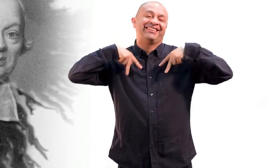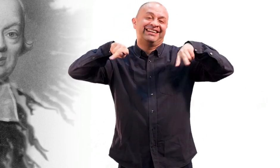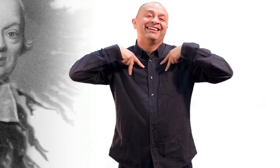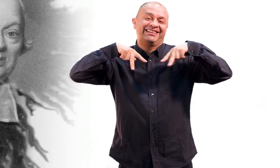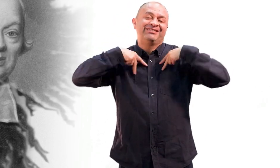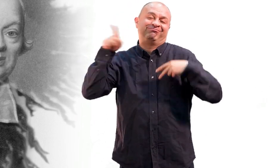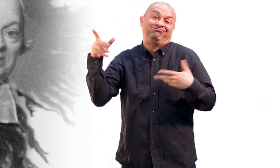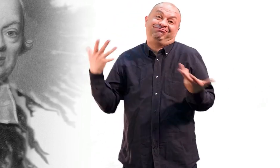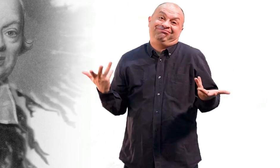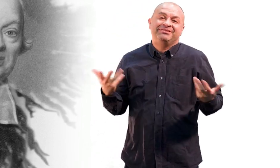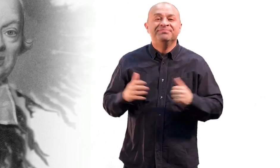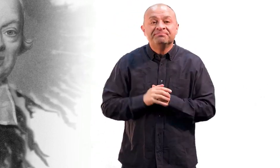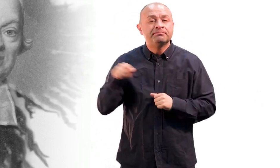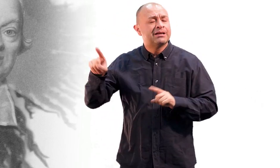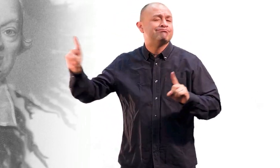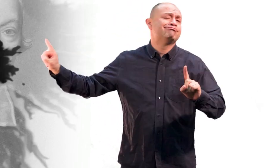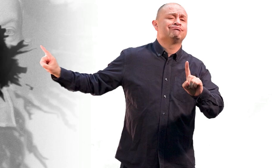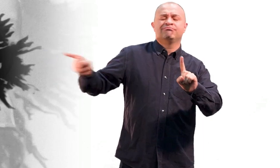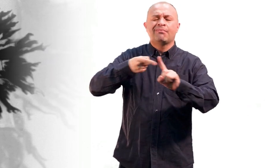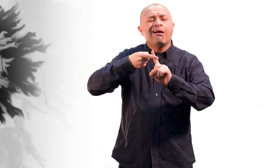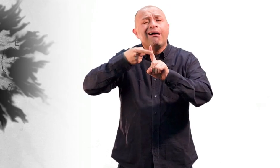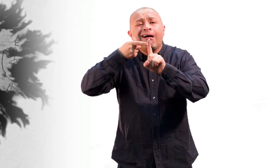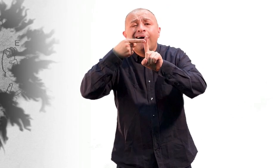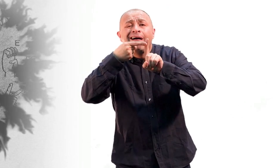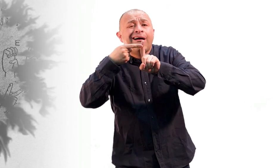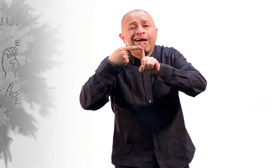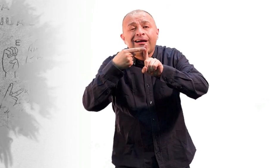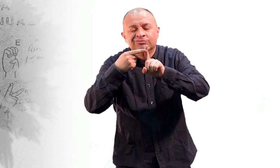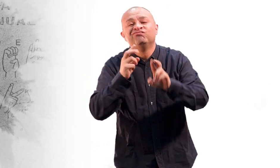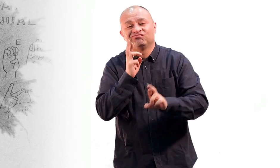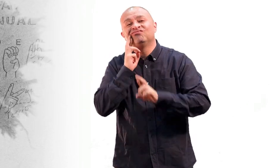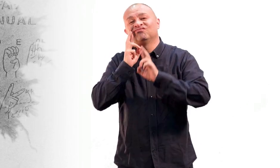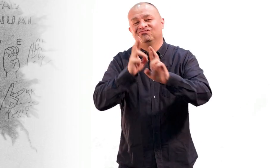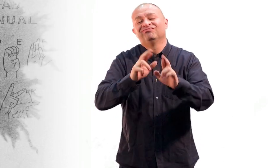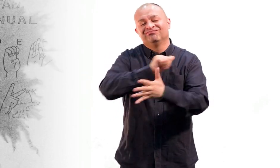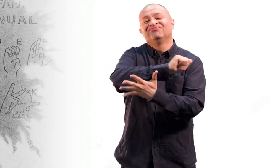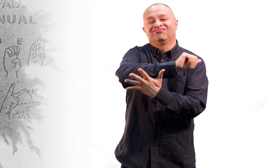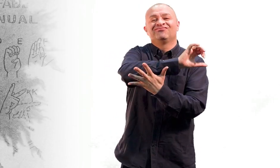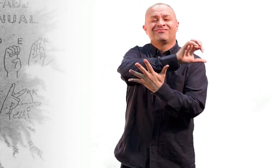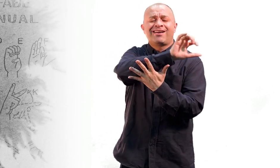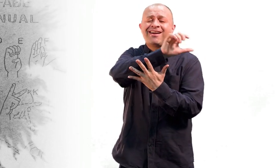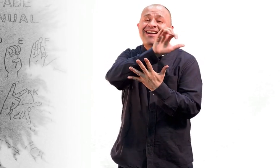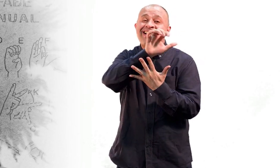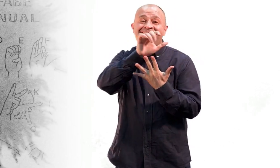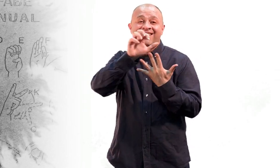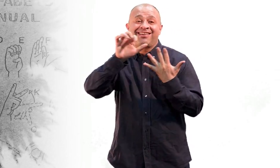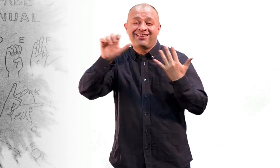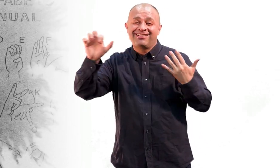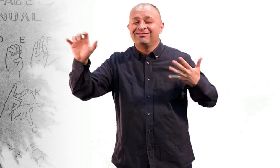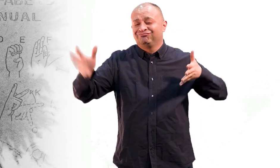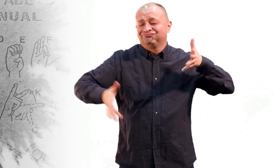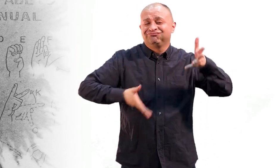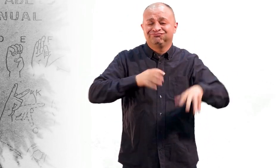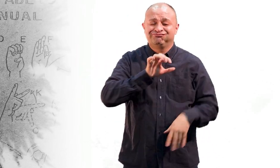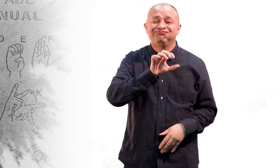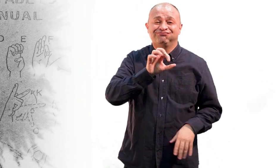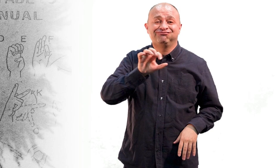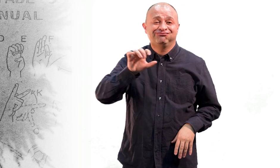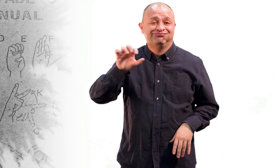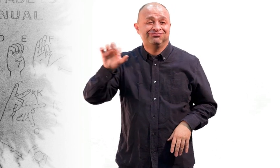Charles Michael Lepé. Él partía primero del reconocimiento del alfabeto manual o